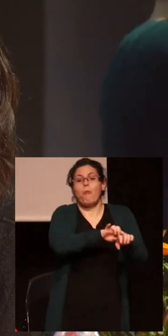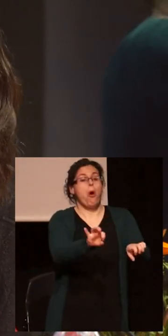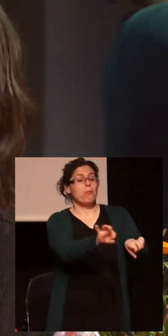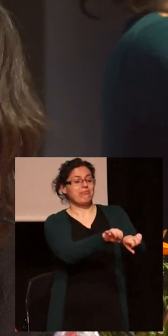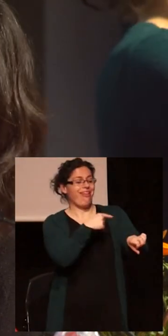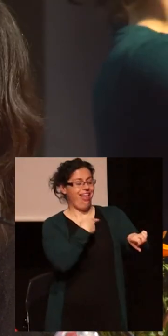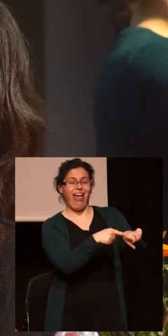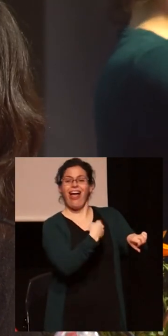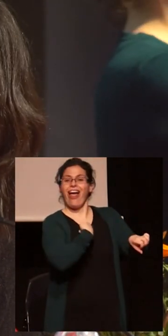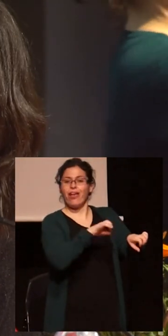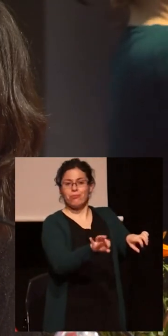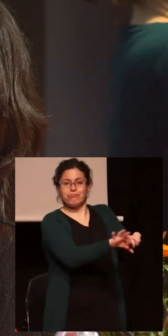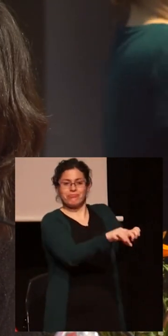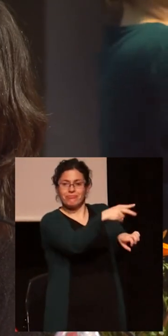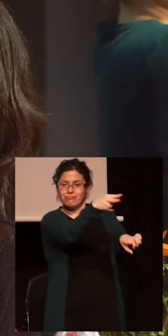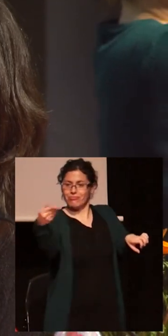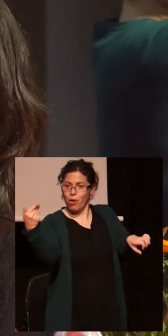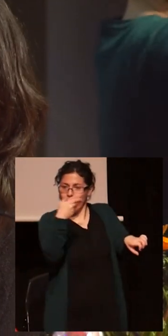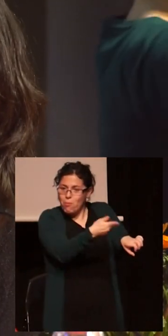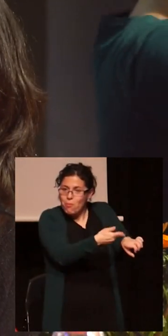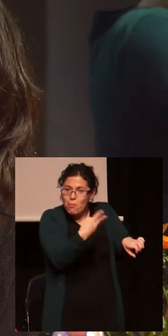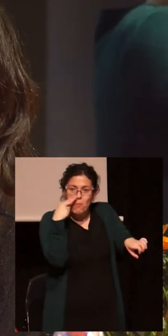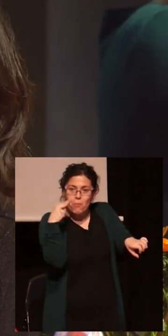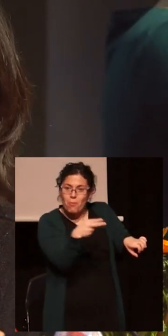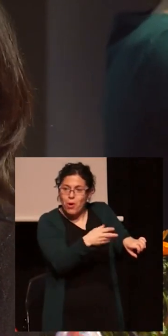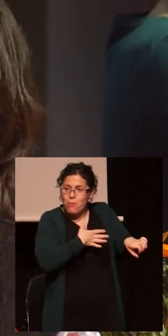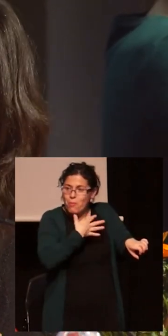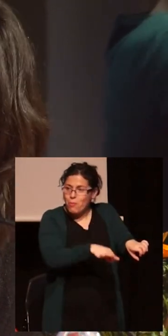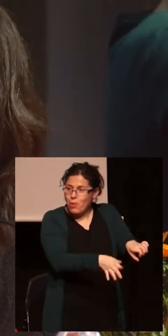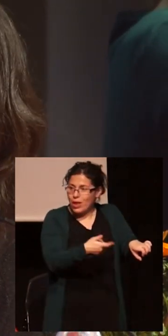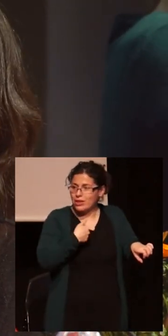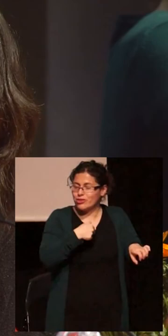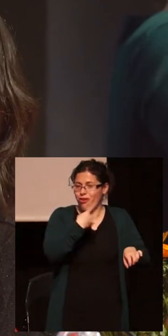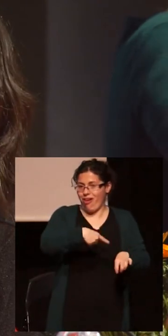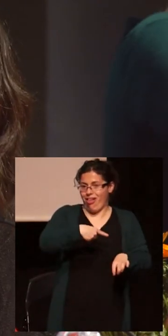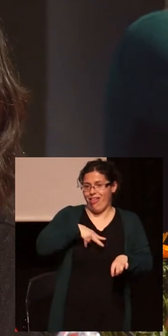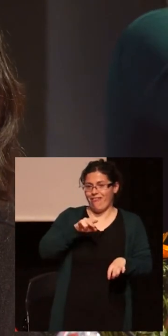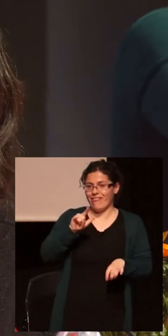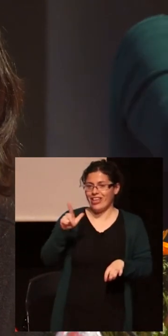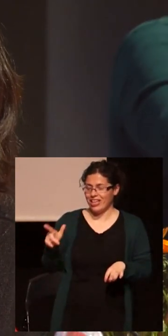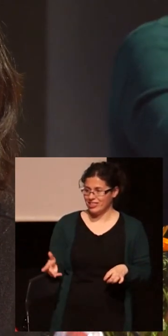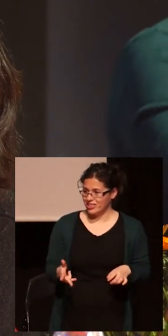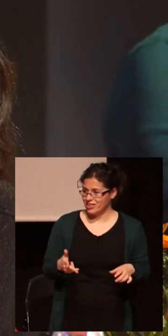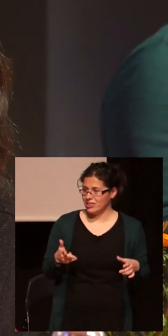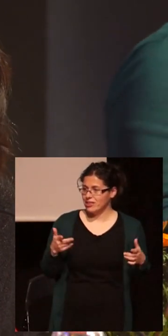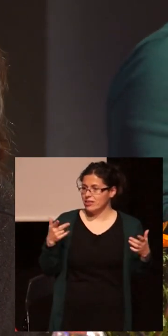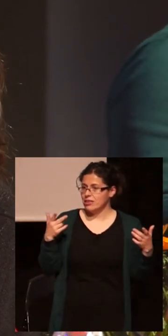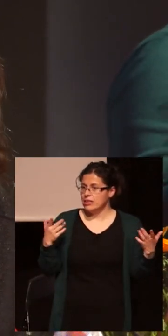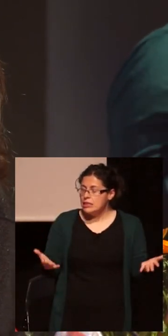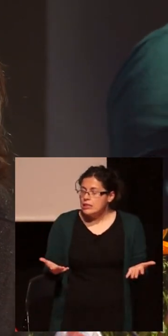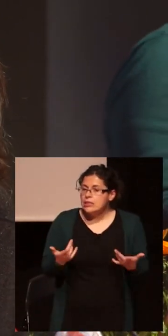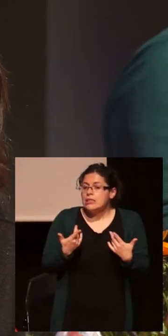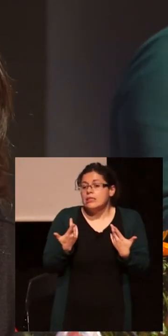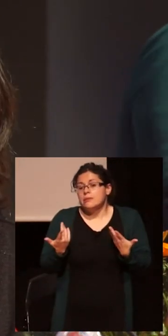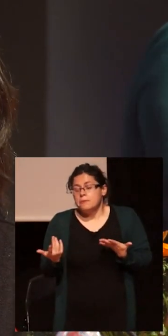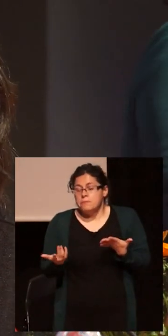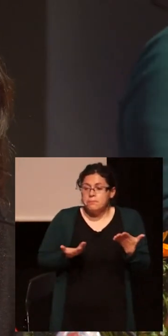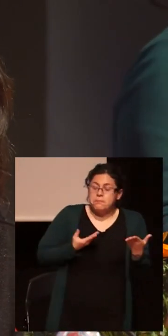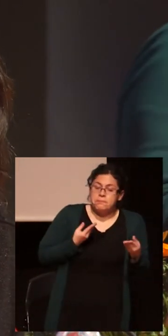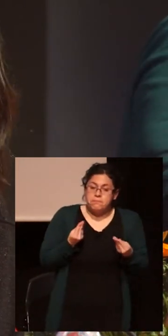Bueno, esta es la situación. Es la realidad. Y entonces, lo que pasa es que yo también, desde ese lado real, es como, bueno,